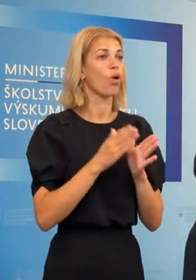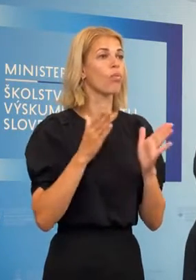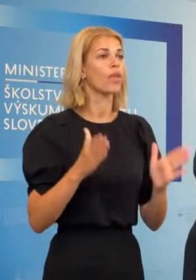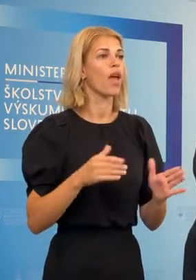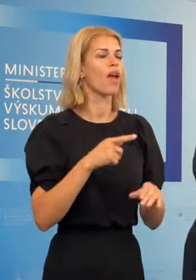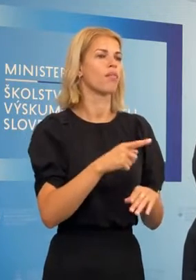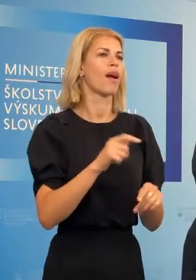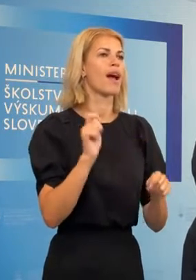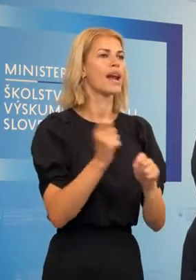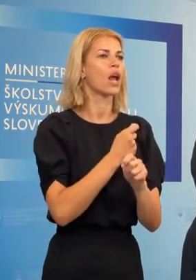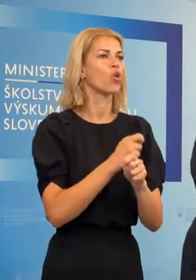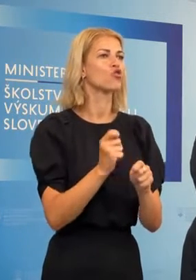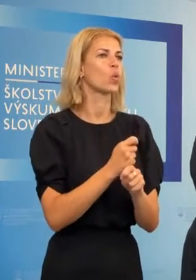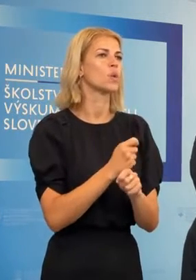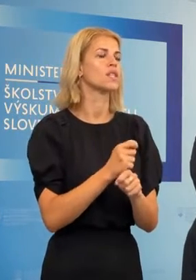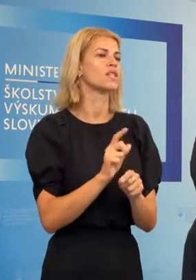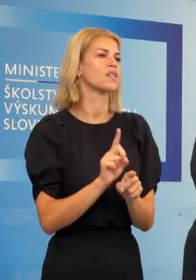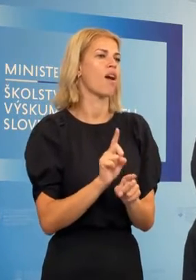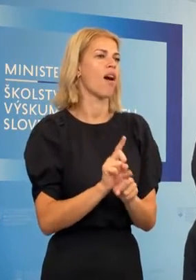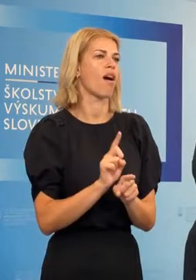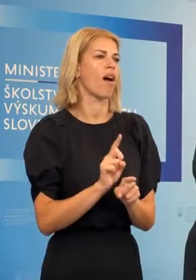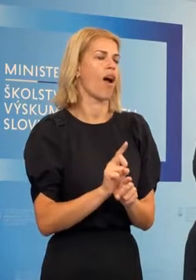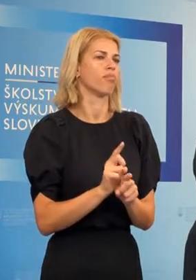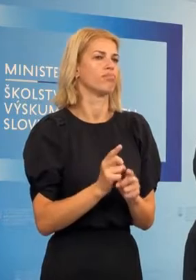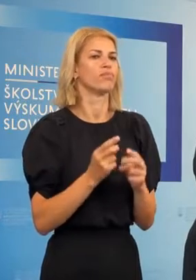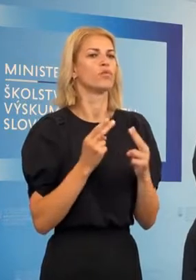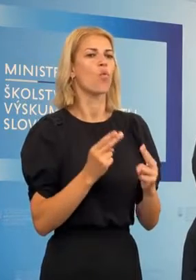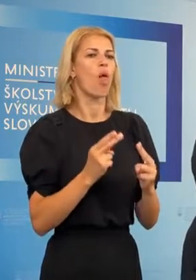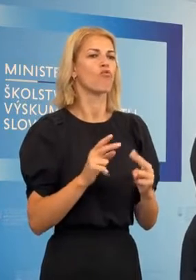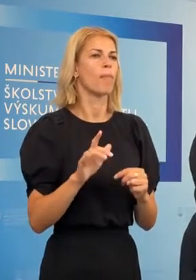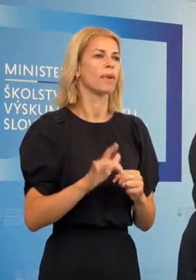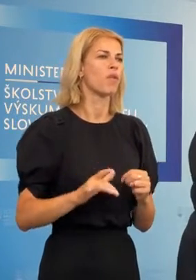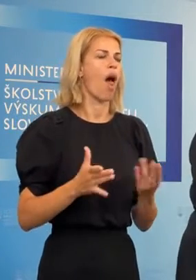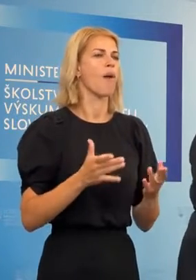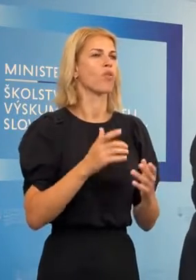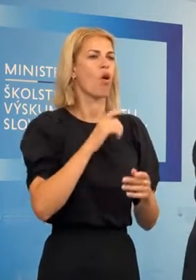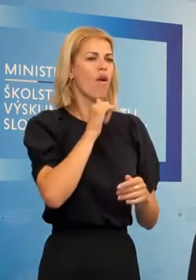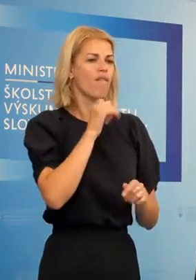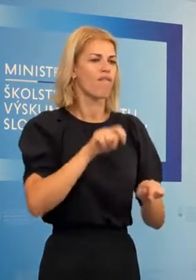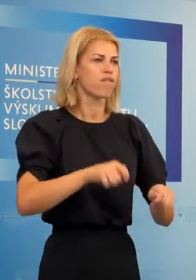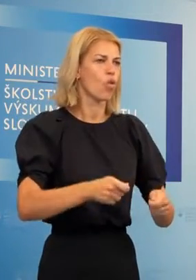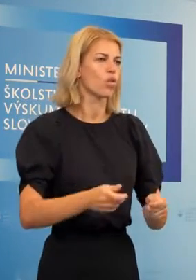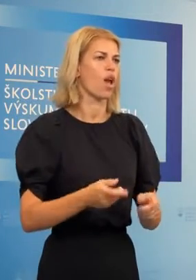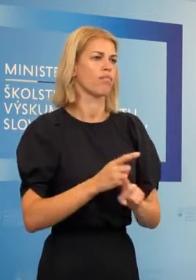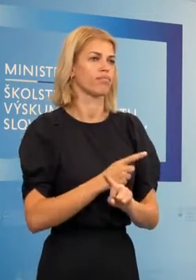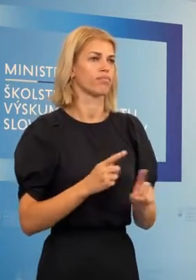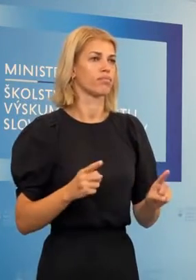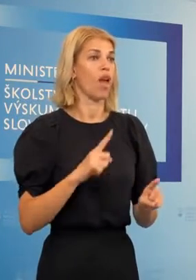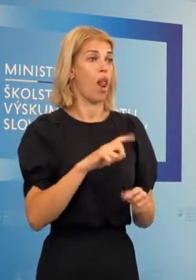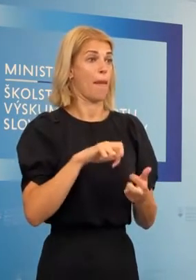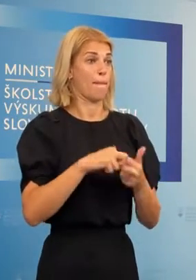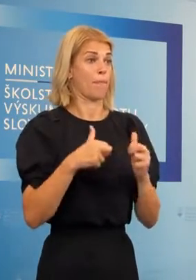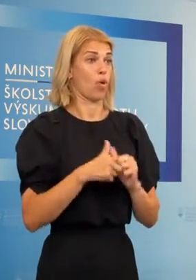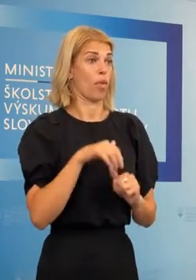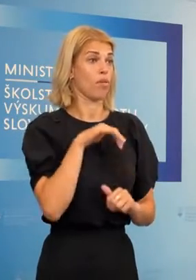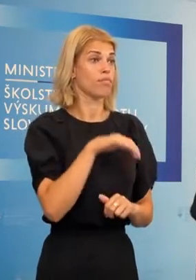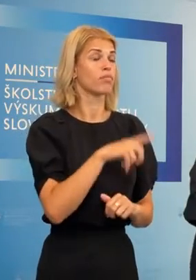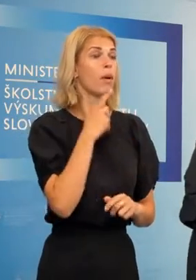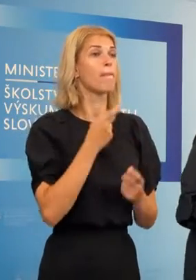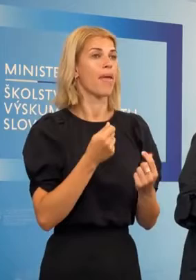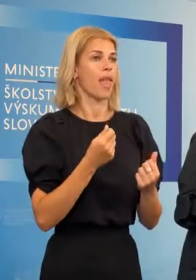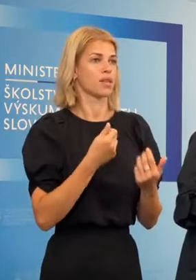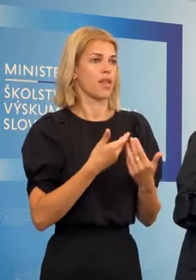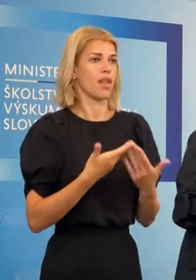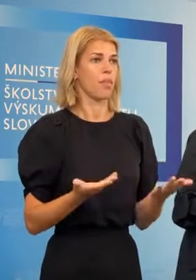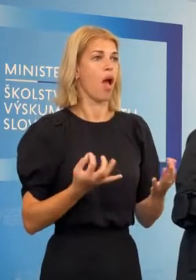rekonstrukciu nevyhnutných priestorov, napríklad vodovodné koutiky a podobne. Problém je ale v tom, že oni tie peniaze nemajú,